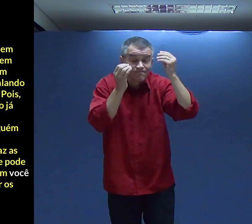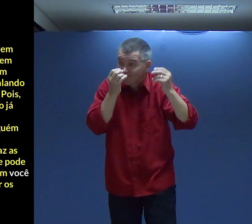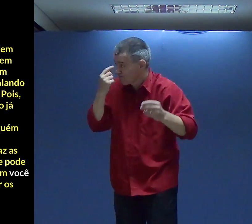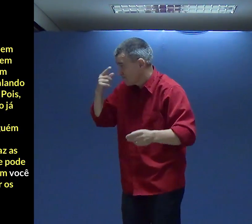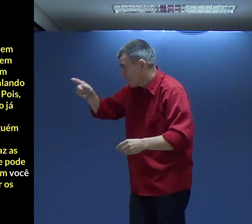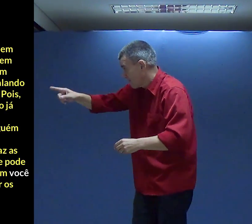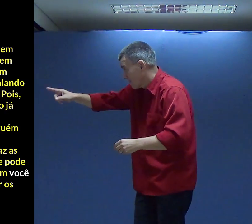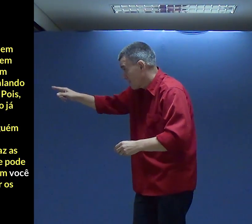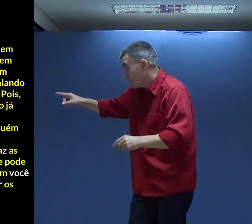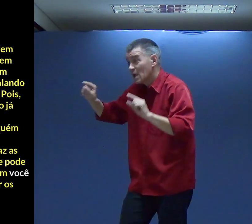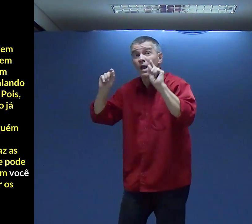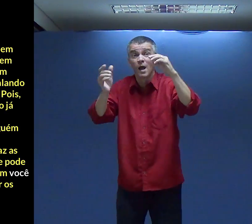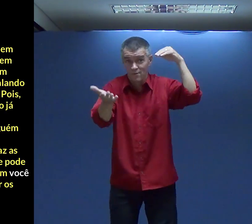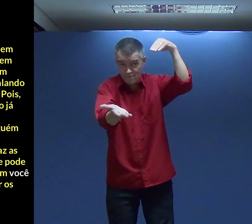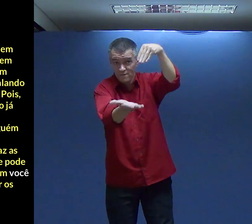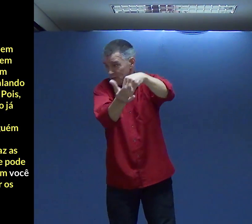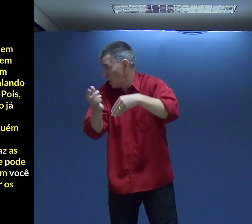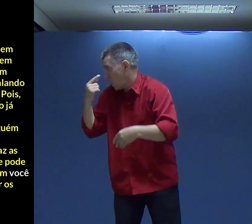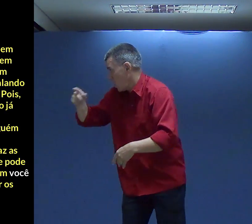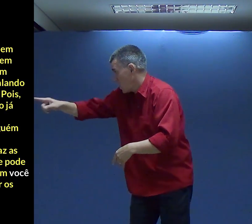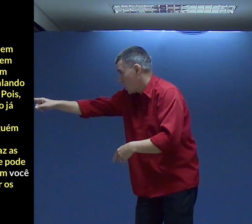o julgamento É dele